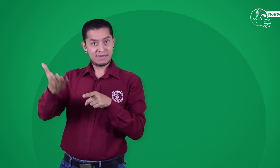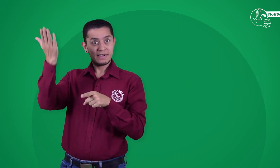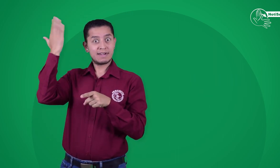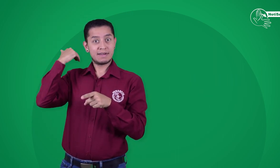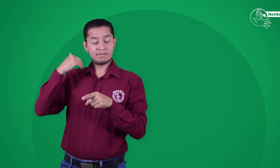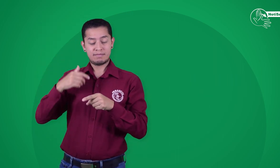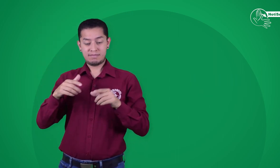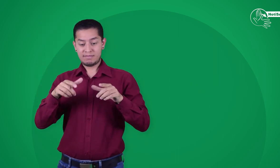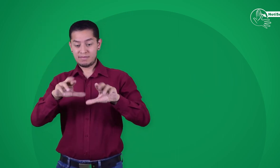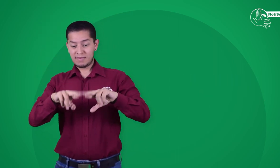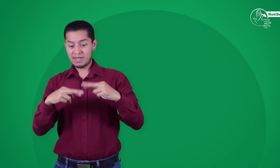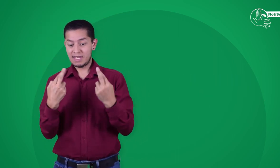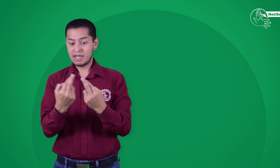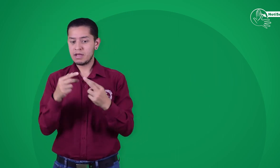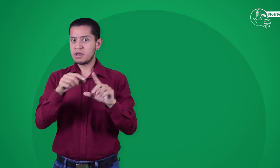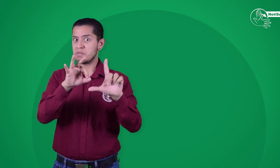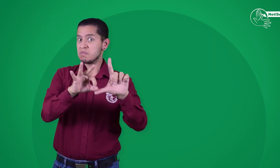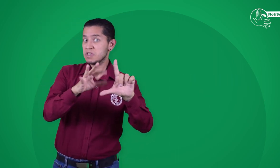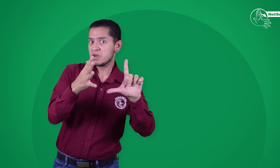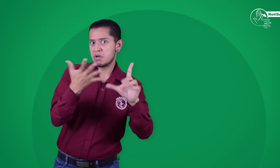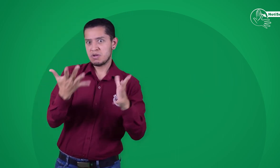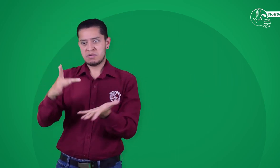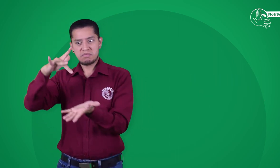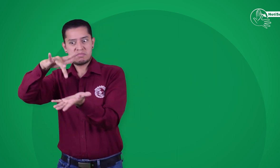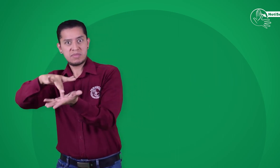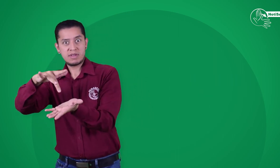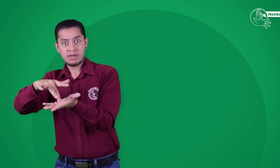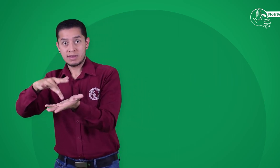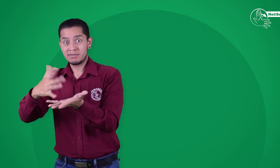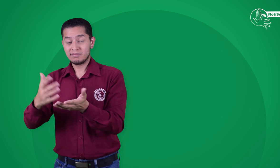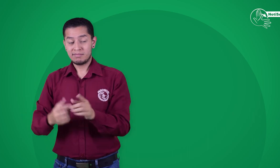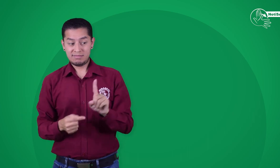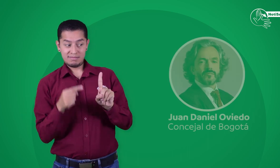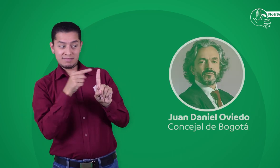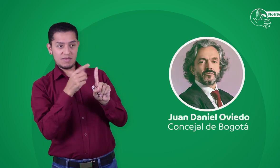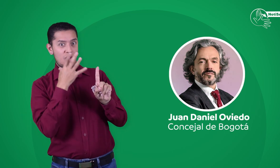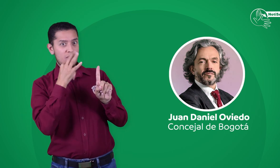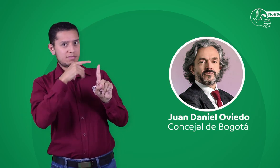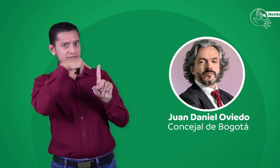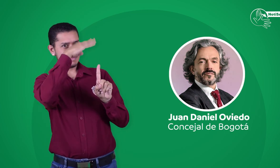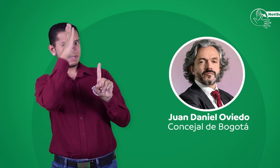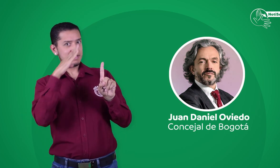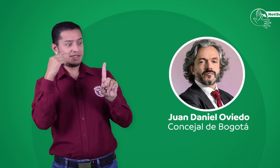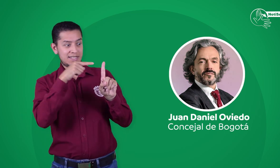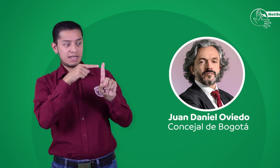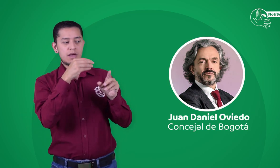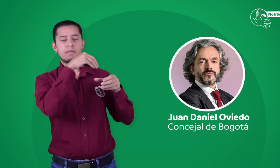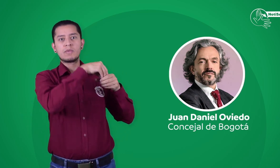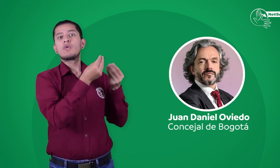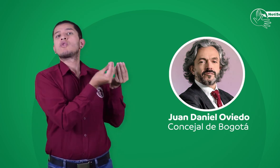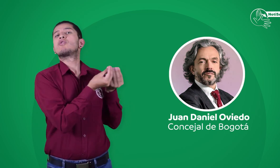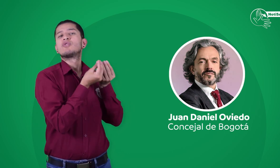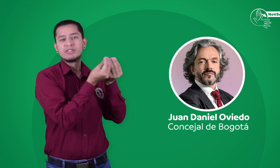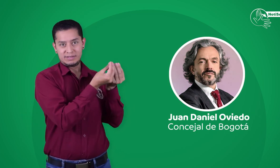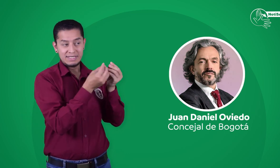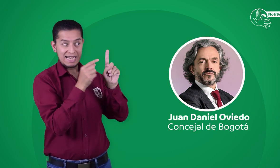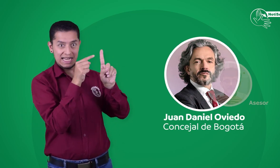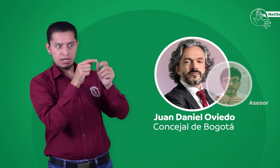La semana pasada, en una reunión tanto virtual como presencial, el asesor del concejal Juan Daniel Oviedo